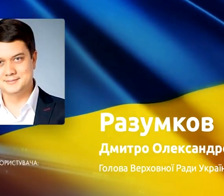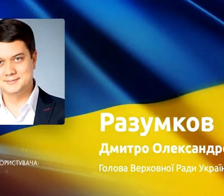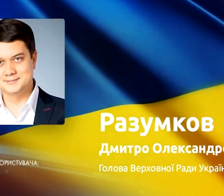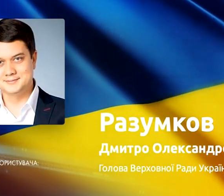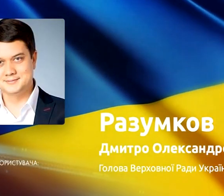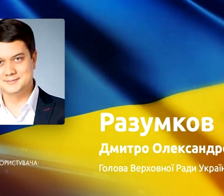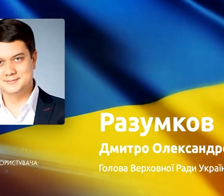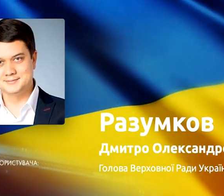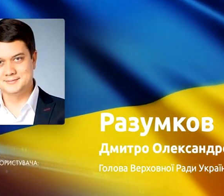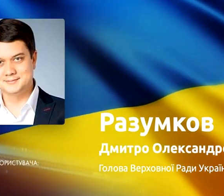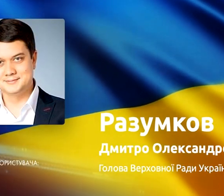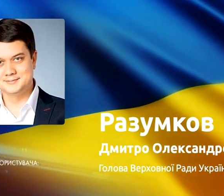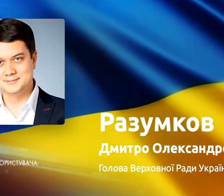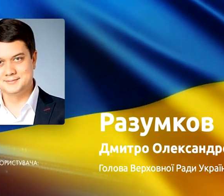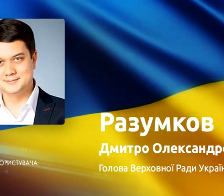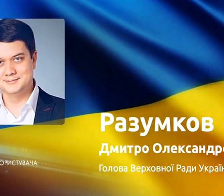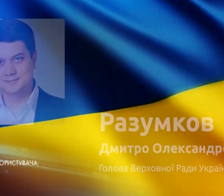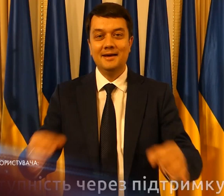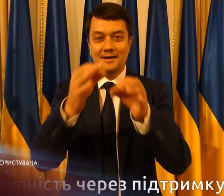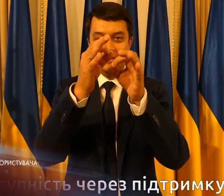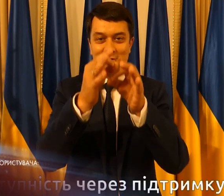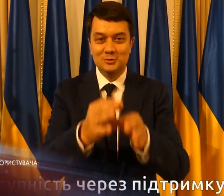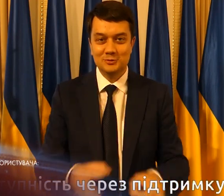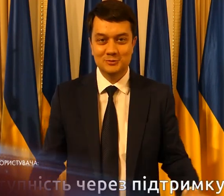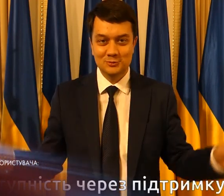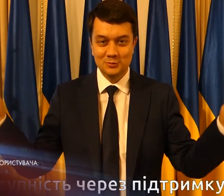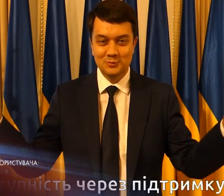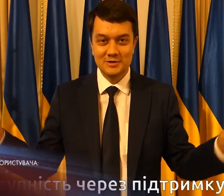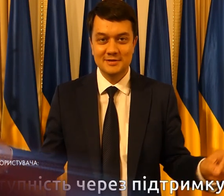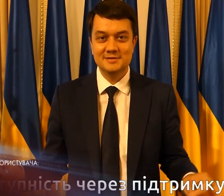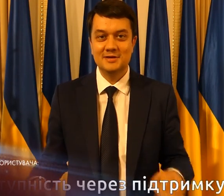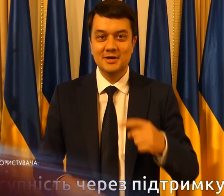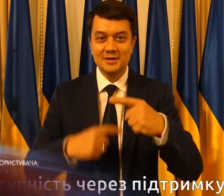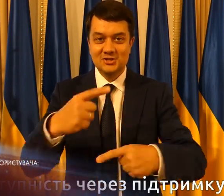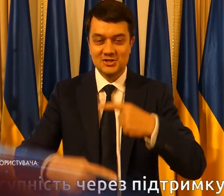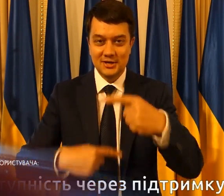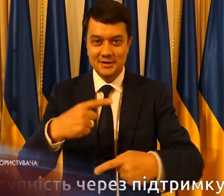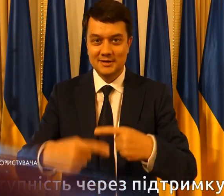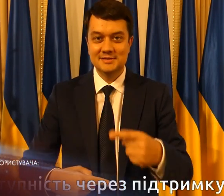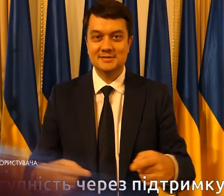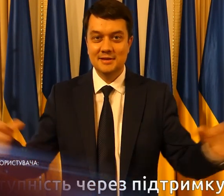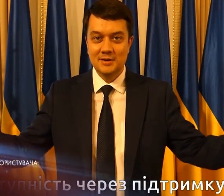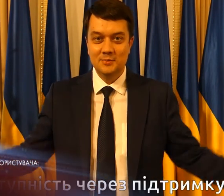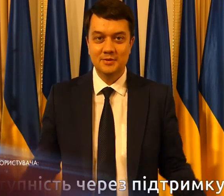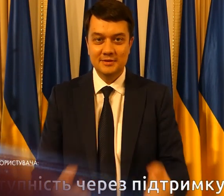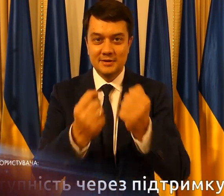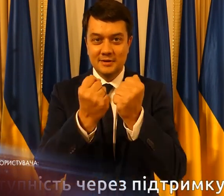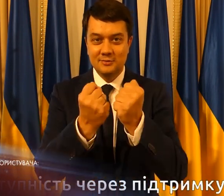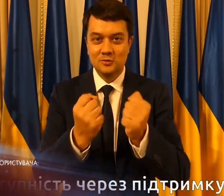записав відеозвернення на мові жестів. Він пообіцяв сприянню розвитку жестової мови в країні. До